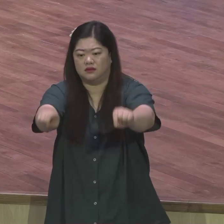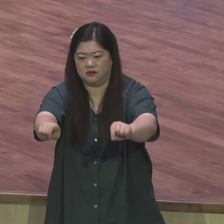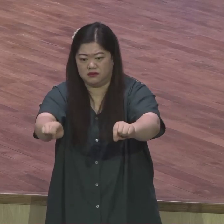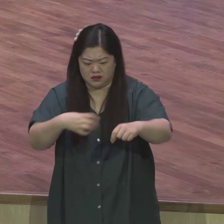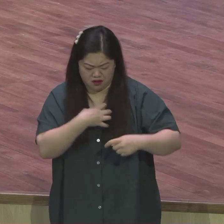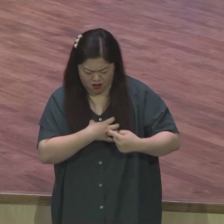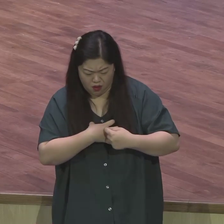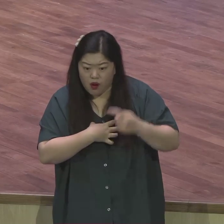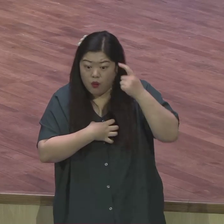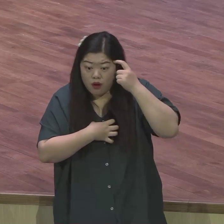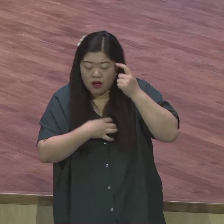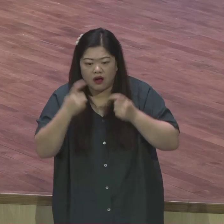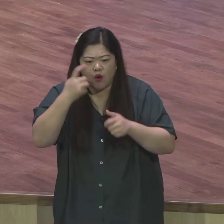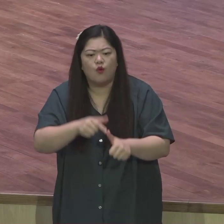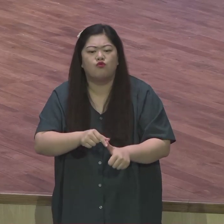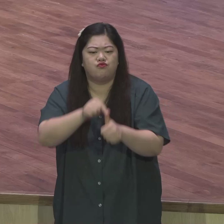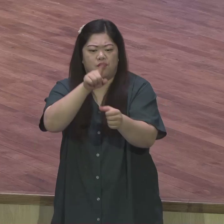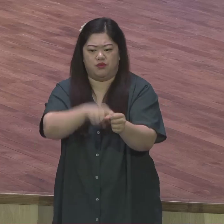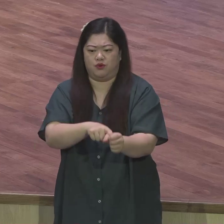구원을 향한 부신 영혼 구원을 향한